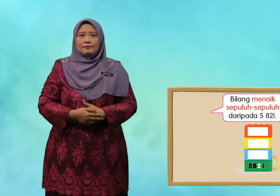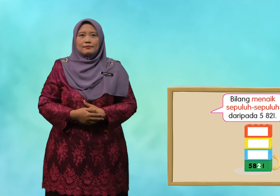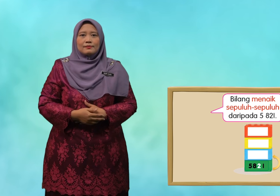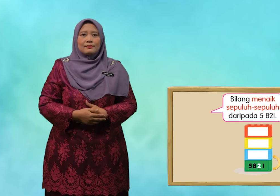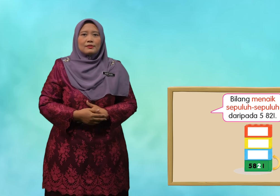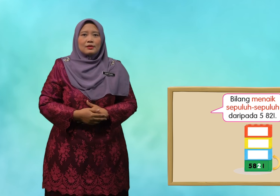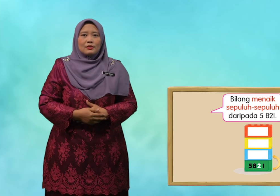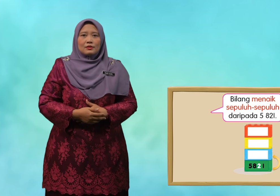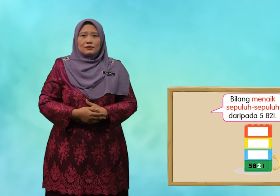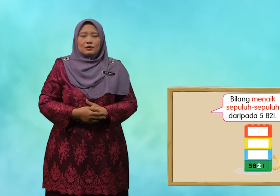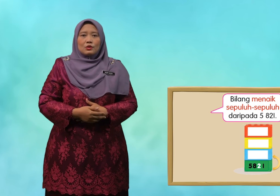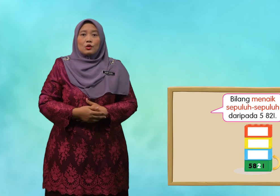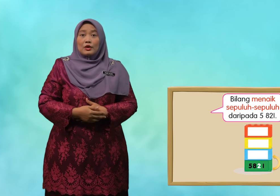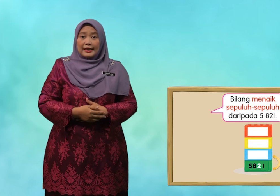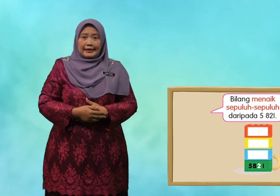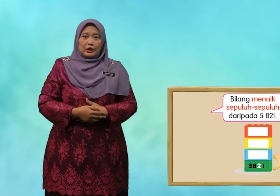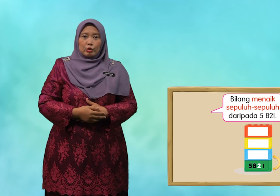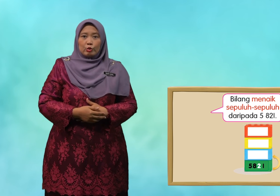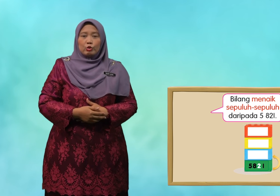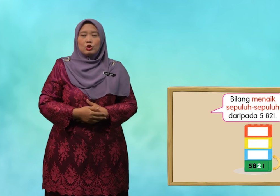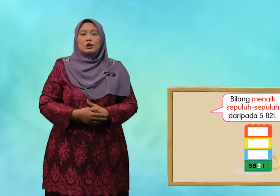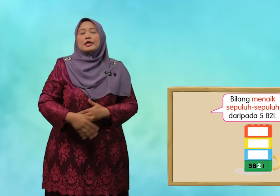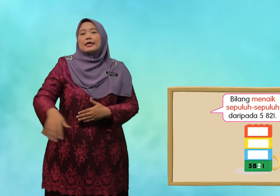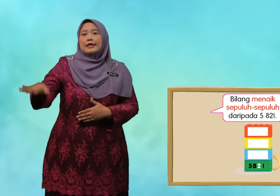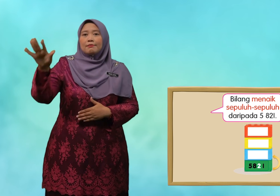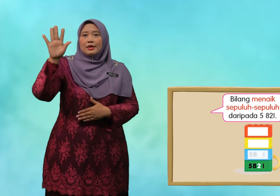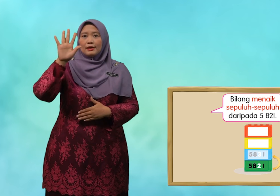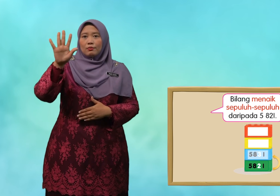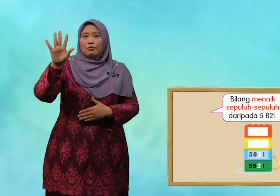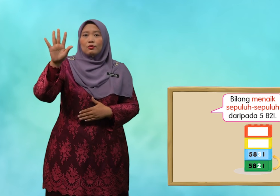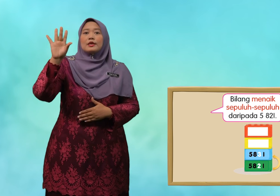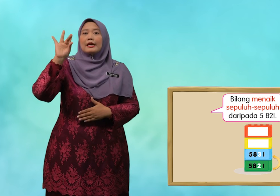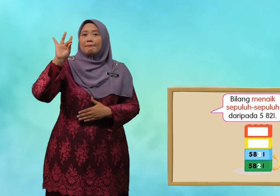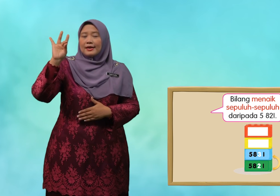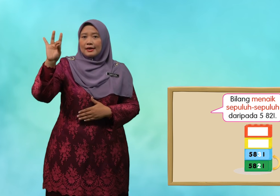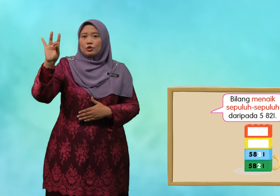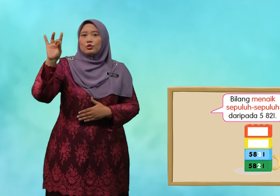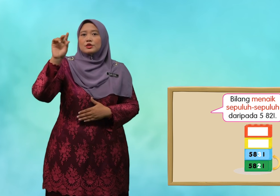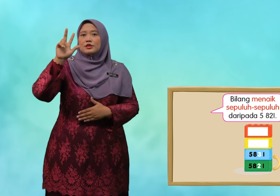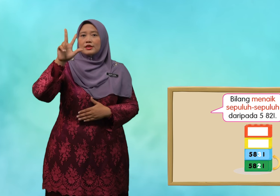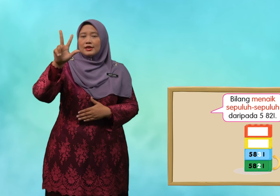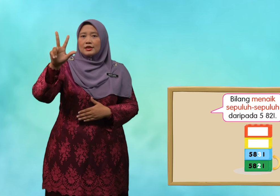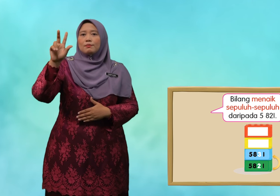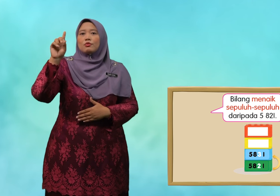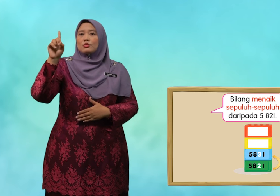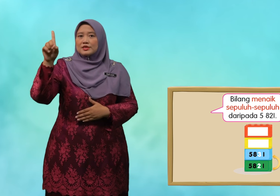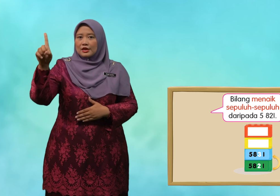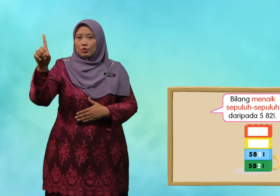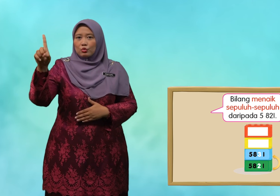sepuluh oleh itu lima ribu lapan ratus tiga puluh satu